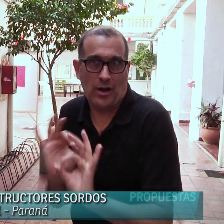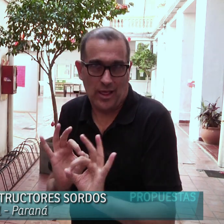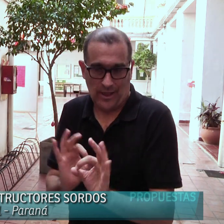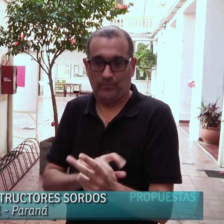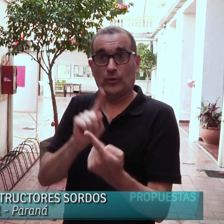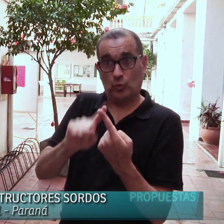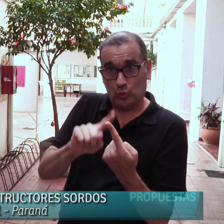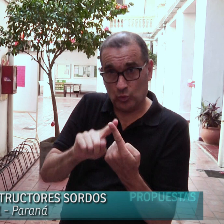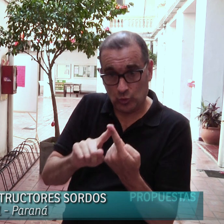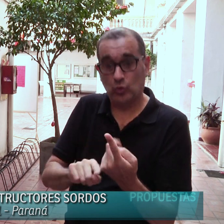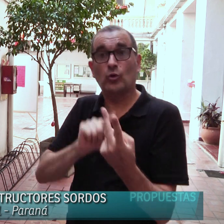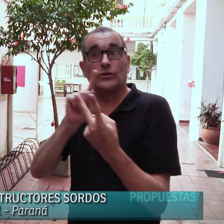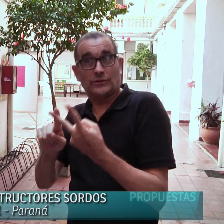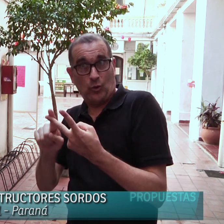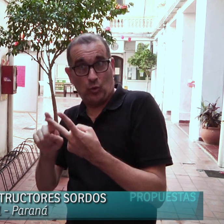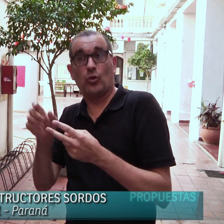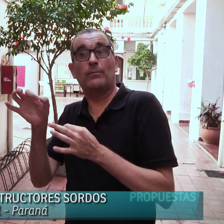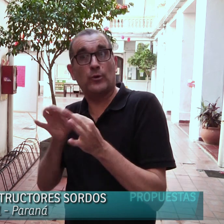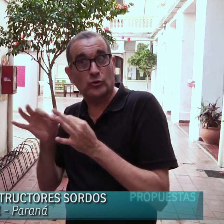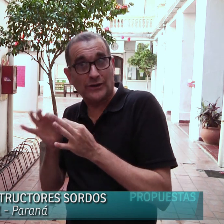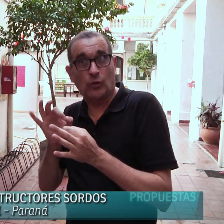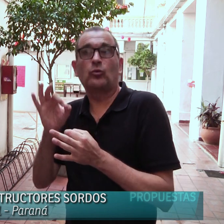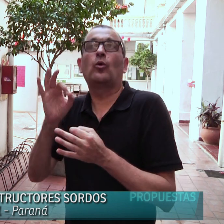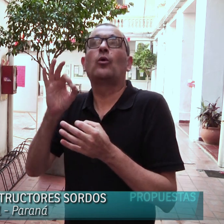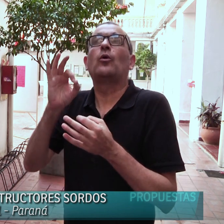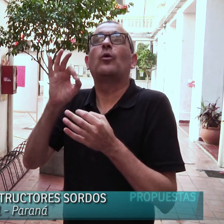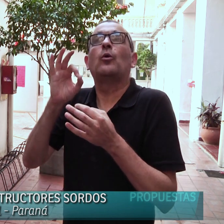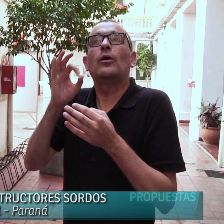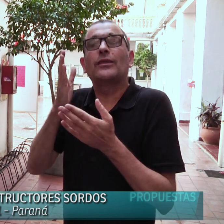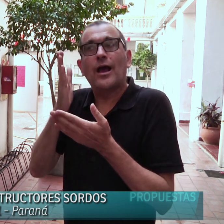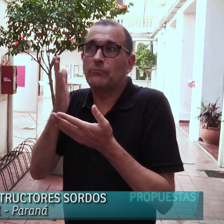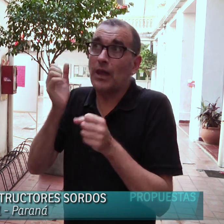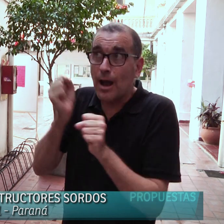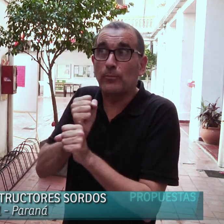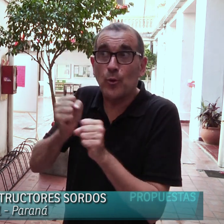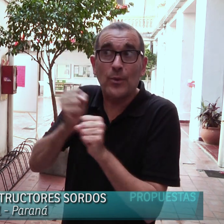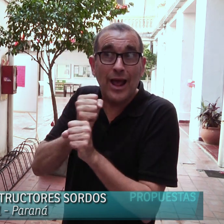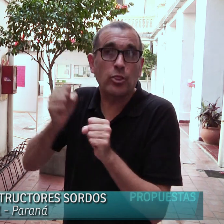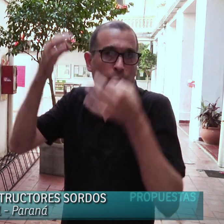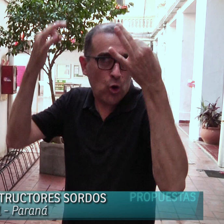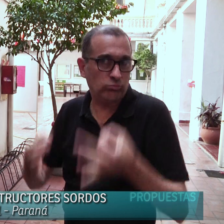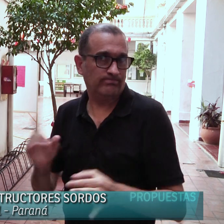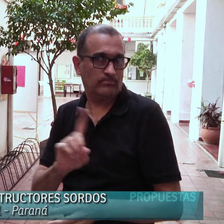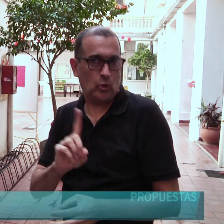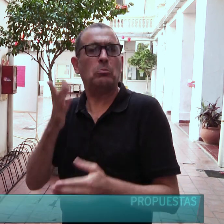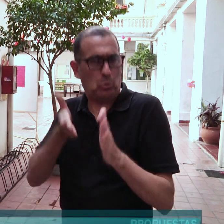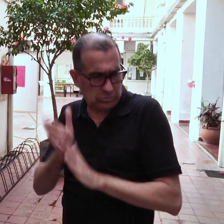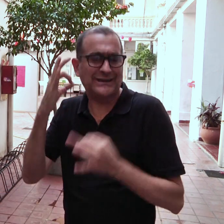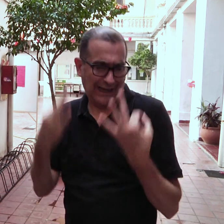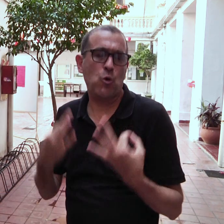garantizado, pero no hay registro de eso. Lo otro es el proyecto que en realidad